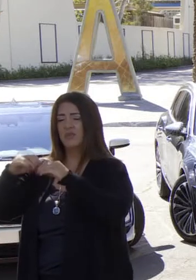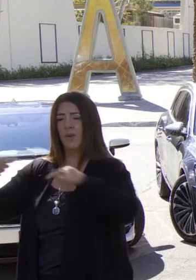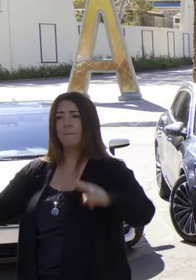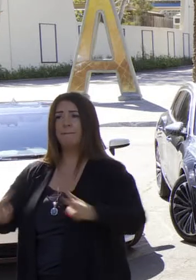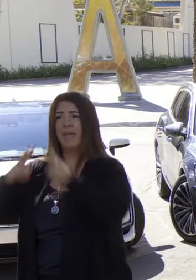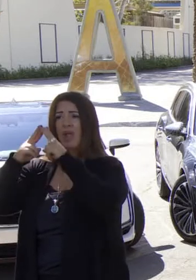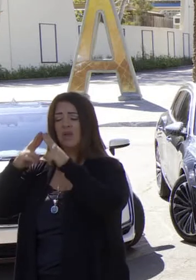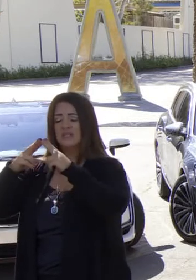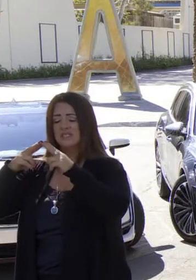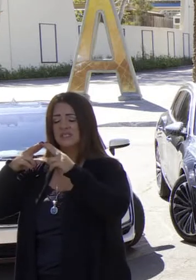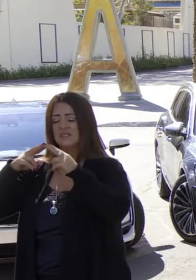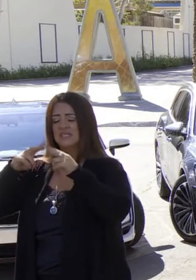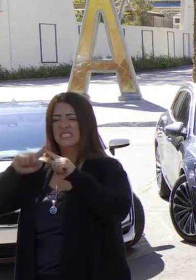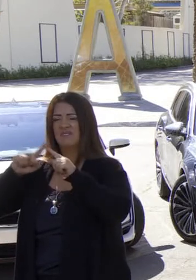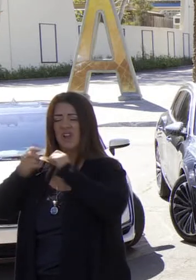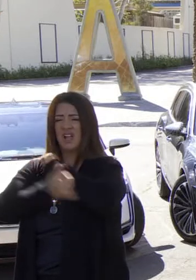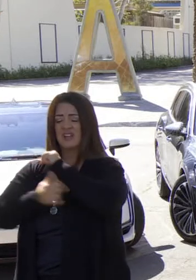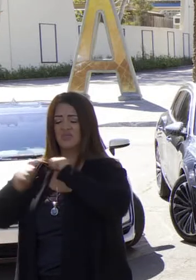París,